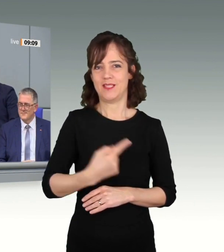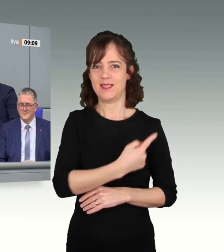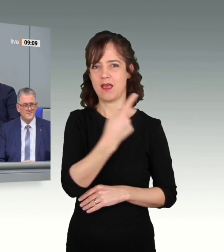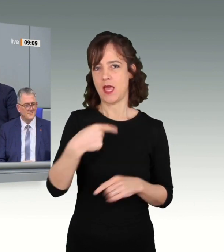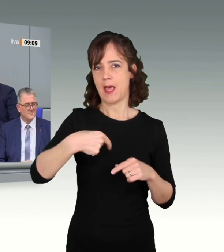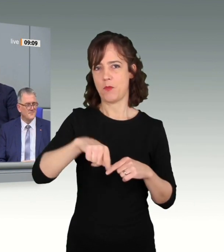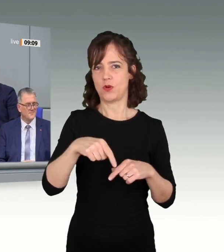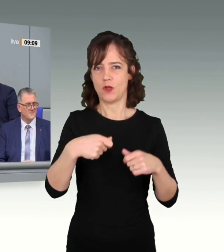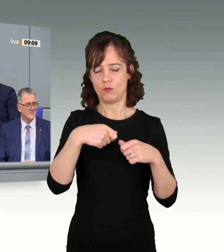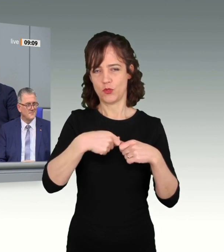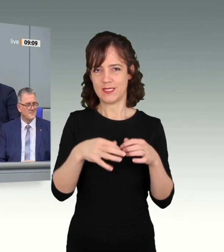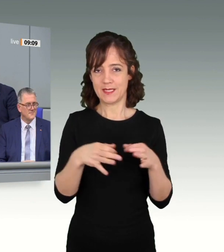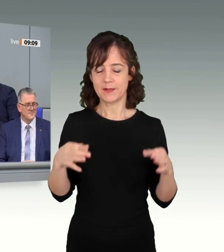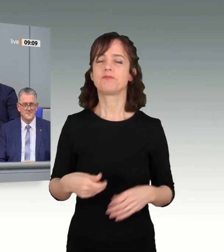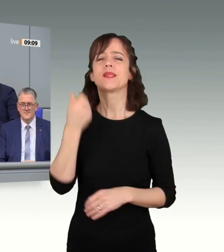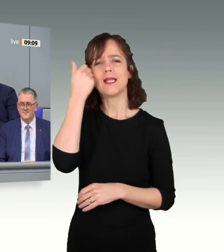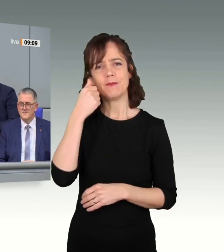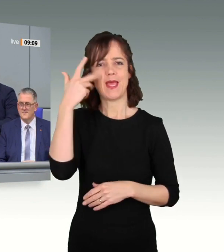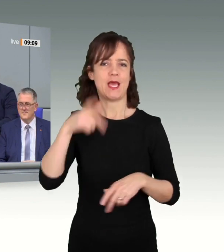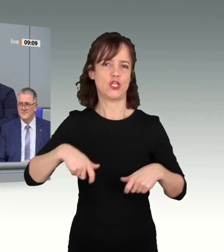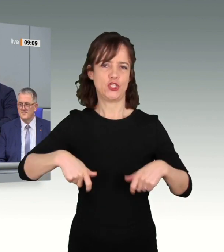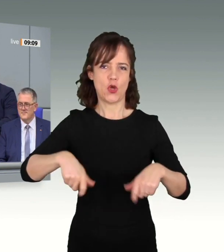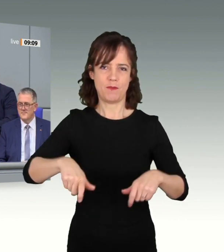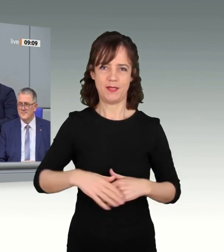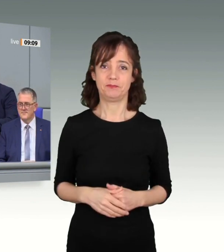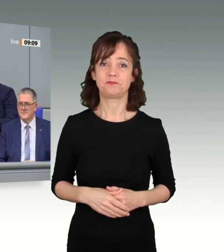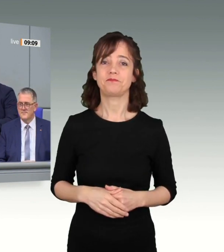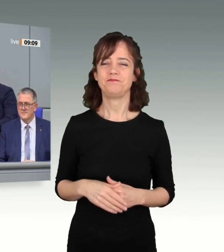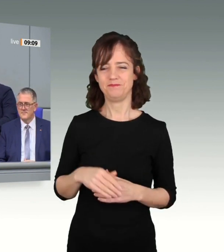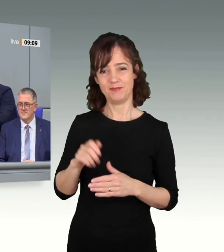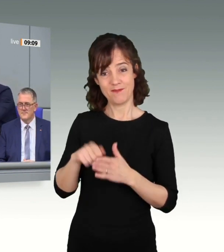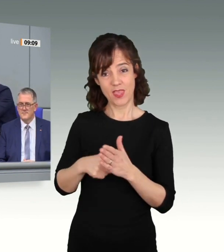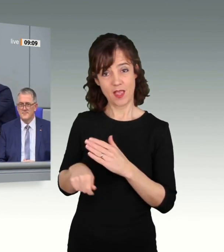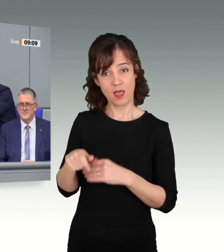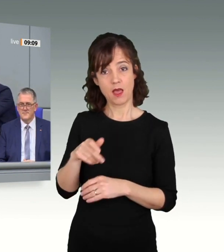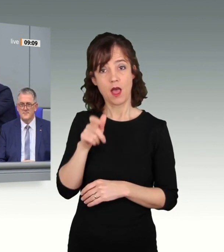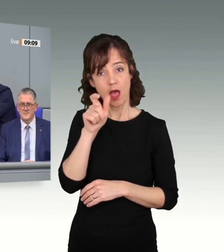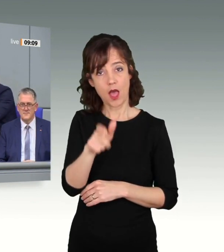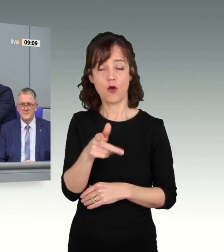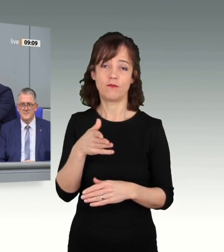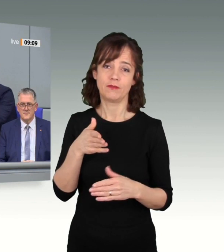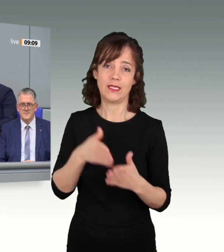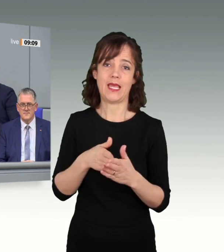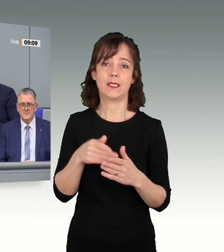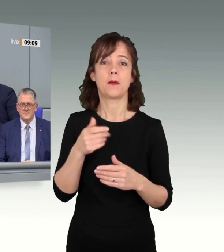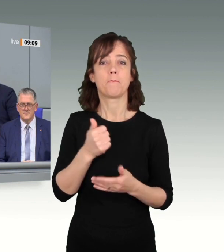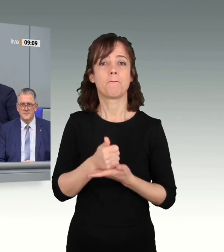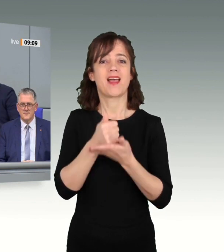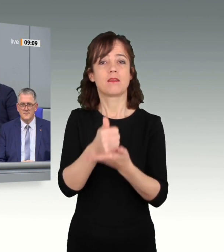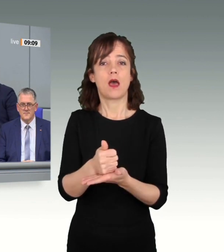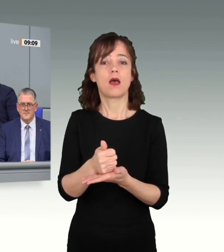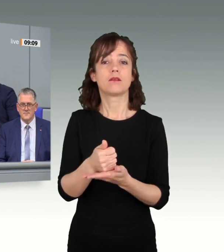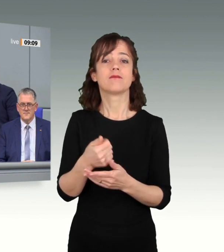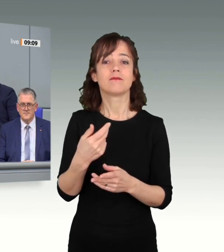Schäuble, Ihre Wählerinnen und Wähler haben Sie 14 Mal in Folge mit einem Direktmandat betraut und Ihnen damit das